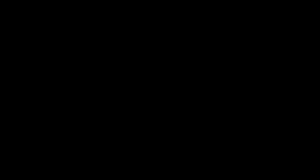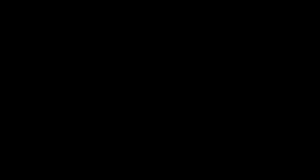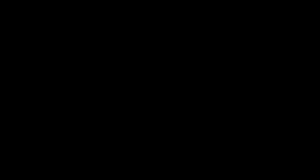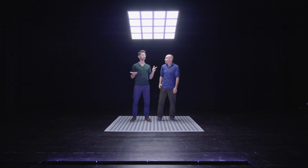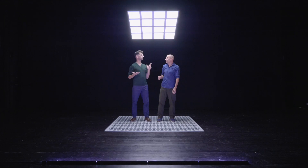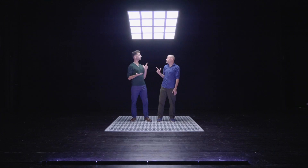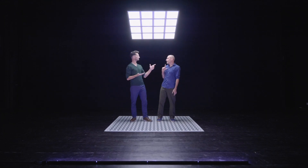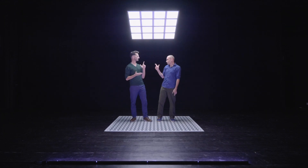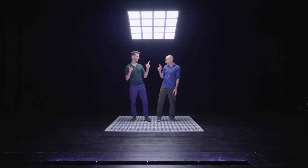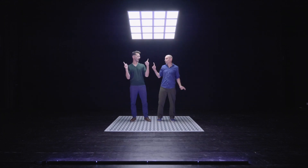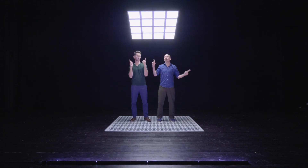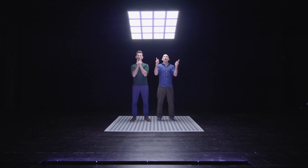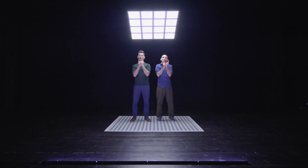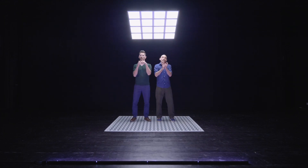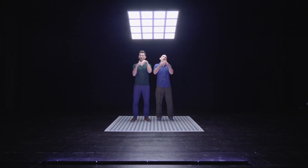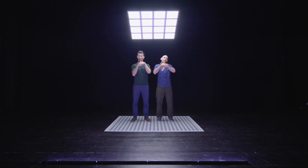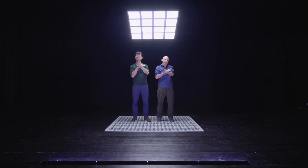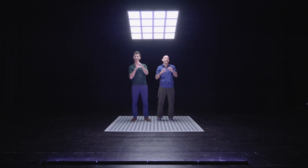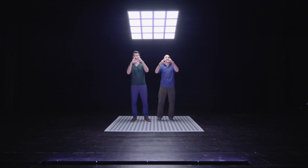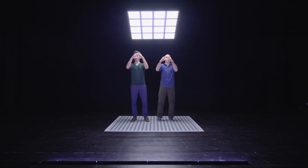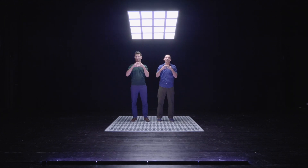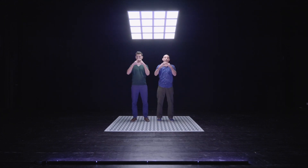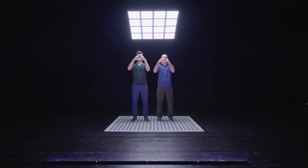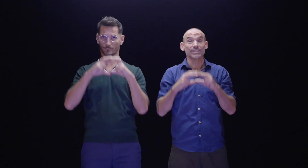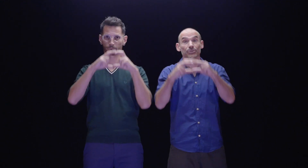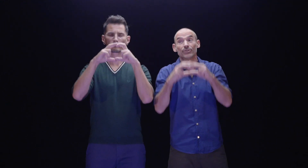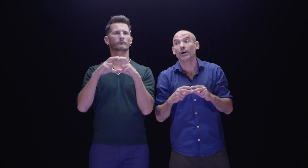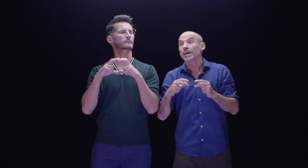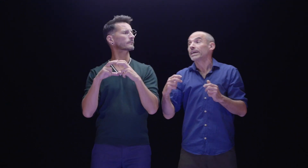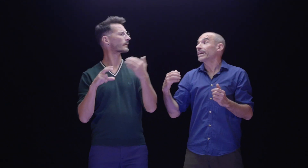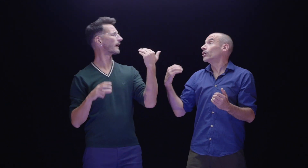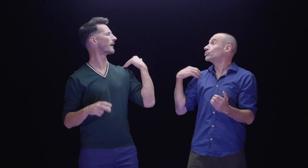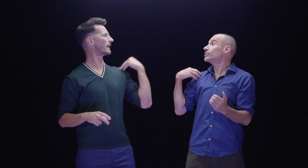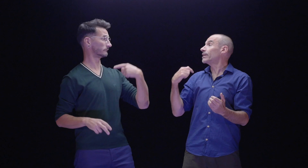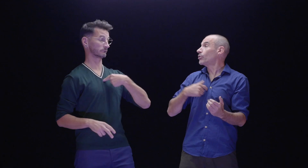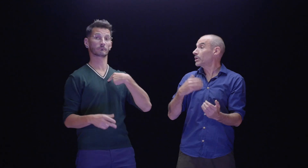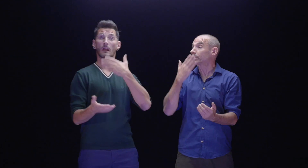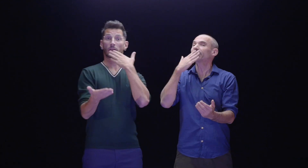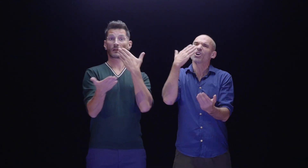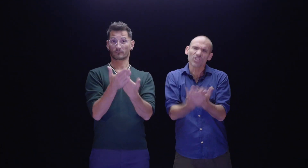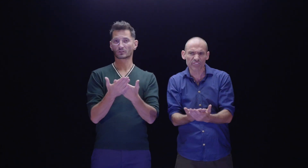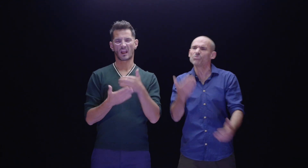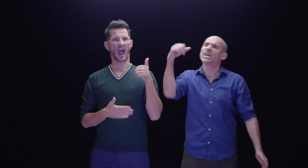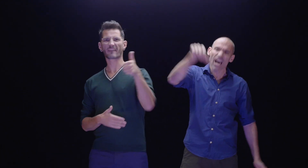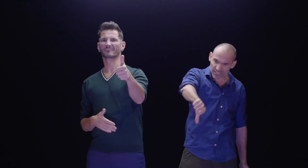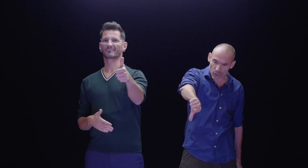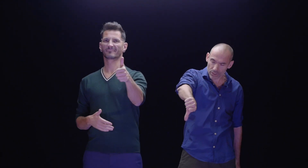Comme je vous le disais tous les deux, on s'est rencontrés à l'intérieur d'un ascenseur. Et alors juste avant, moi j'avais un rendez-vous mais atroce.